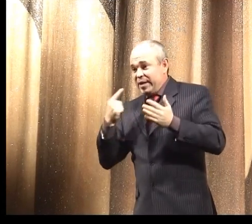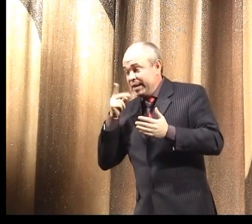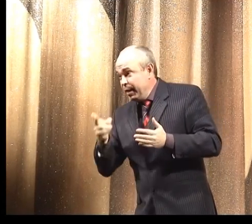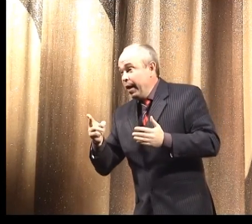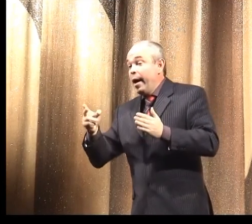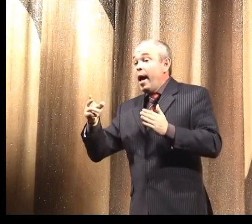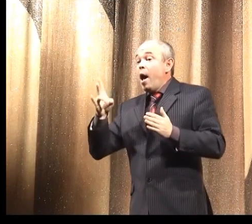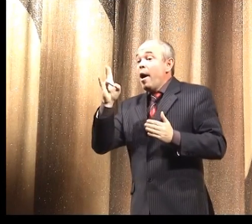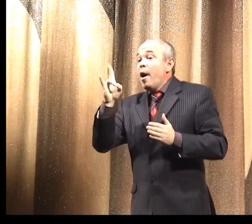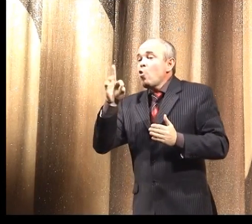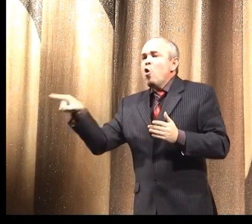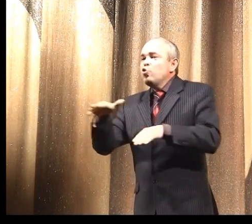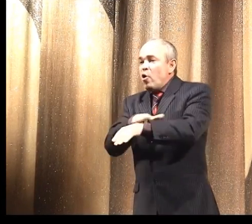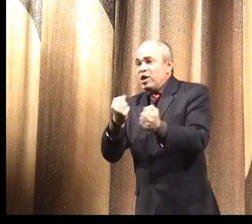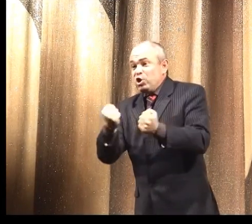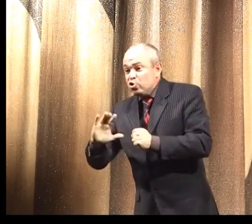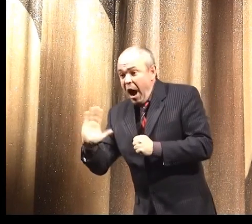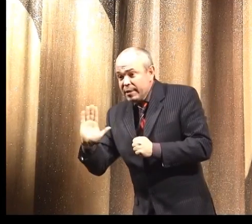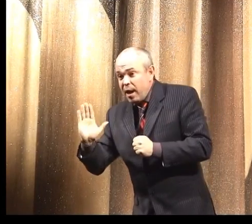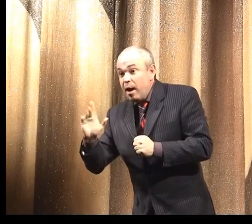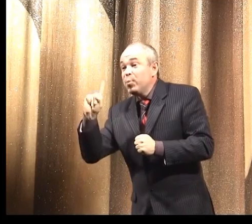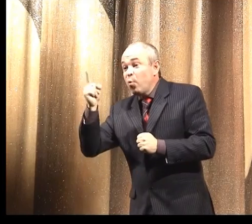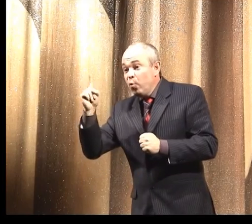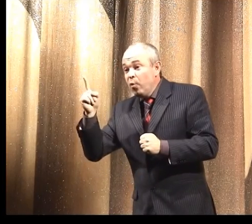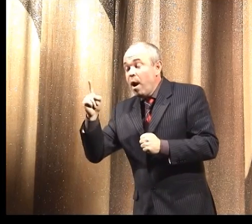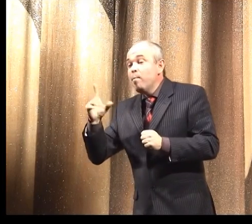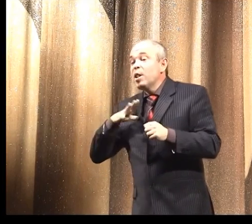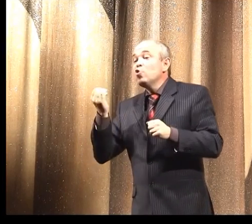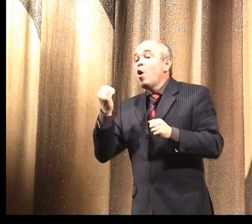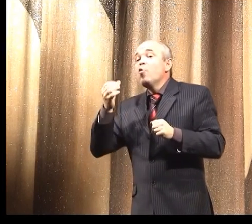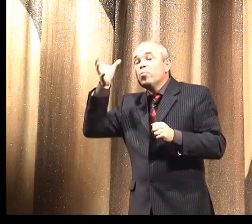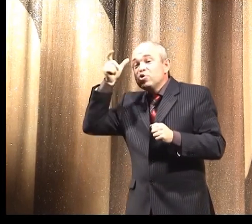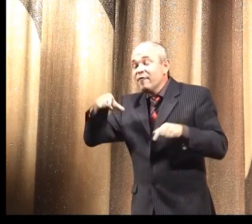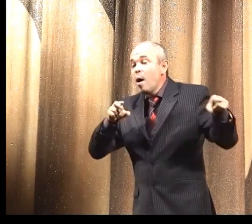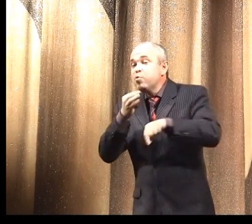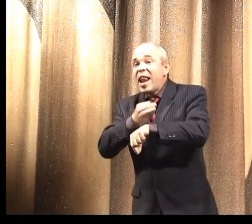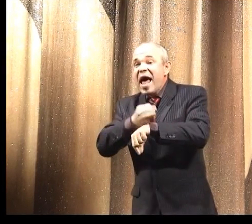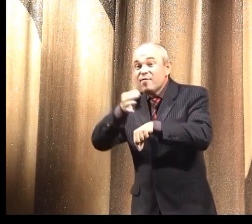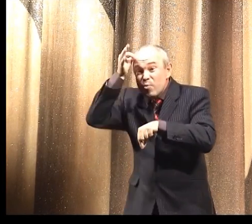когда читала, у него замечательный язык. Ну, тоже не задержался. Почему? Потому что был